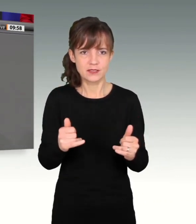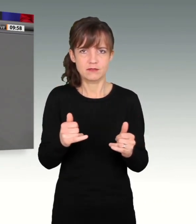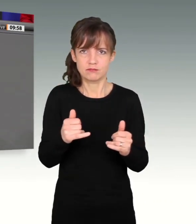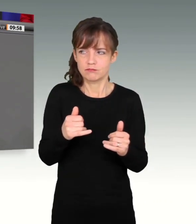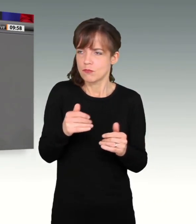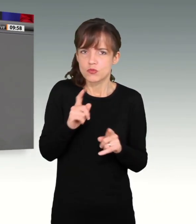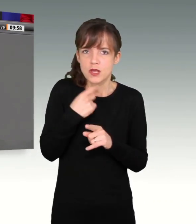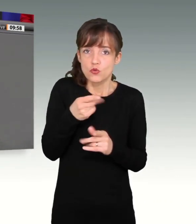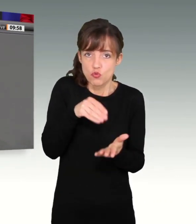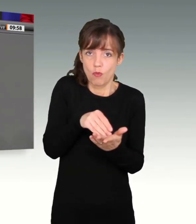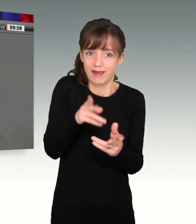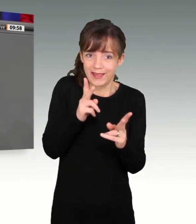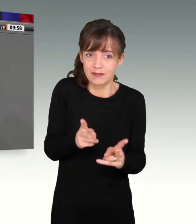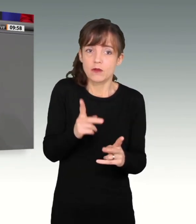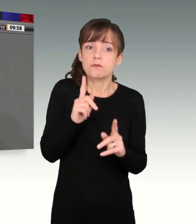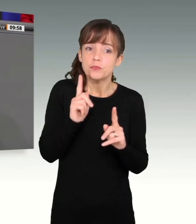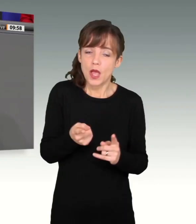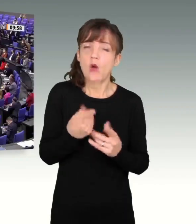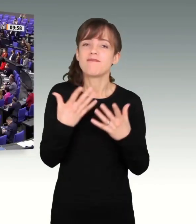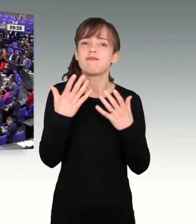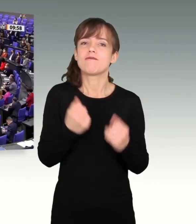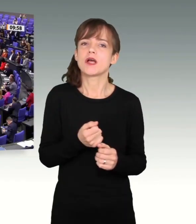richtig. Und es ist auch verfassungskonform.